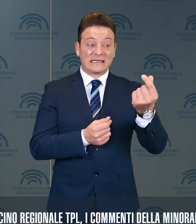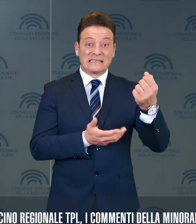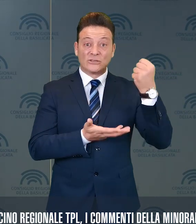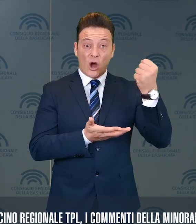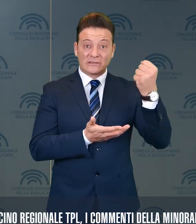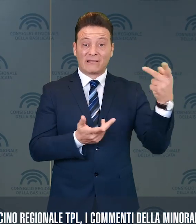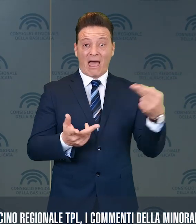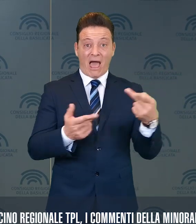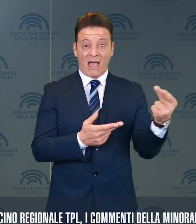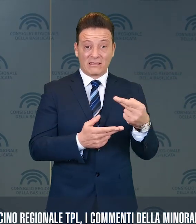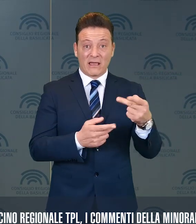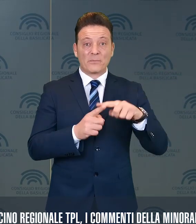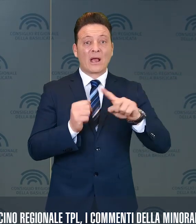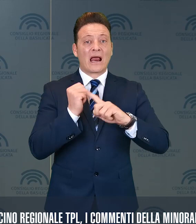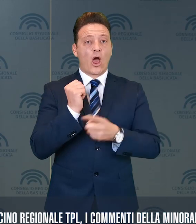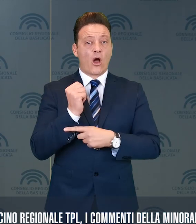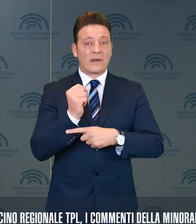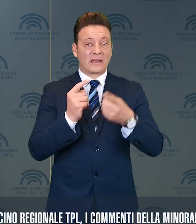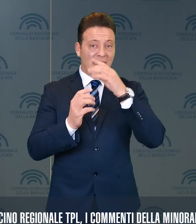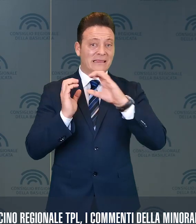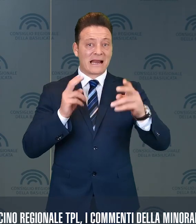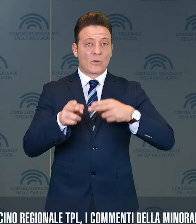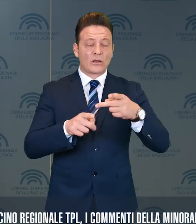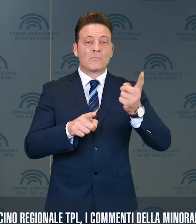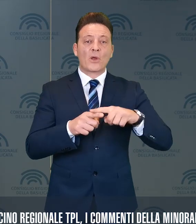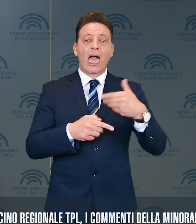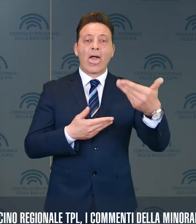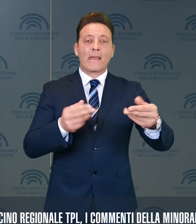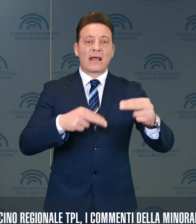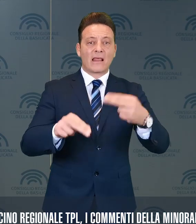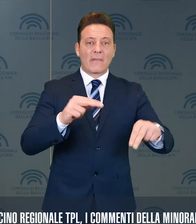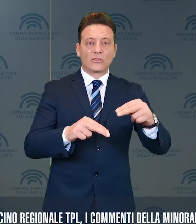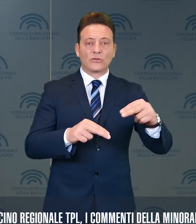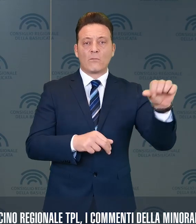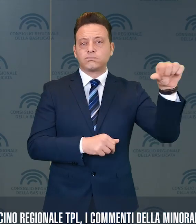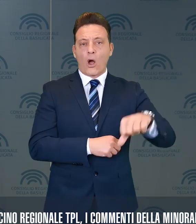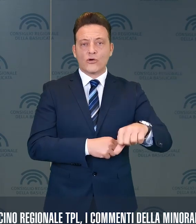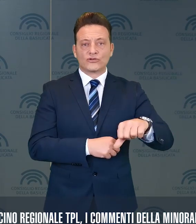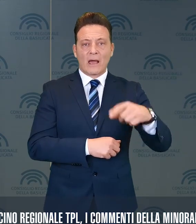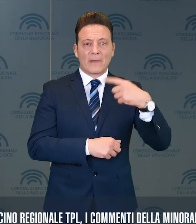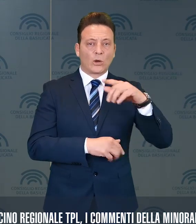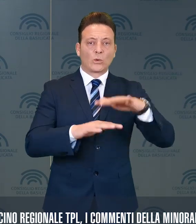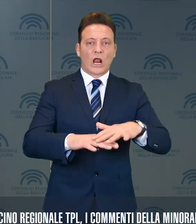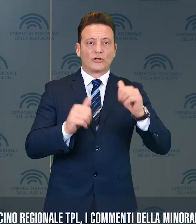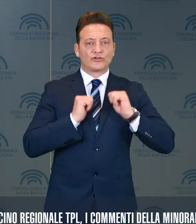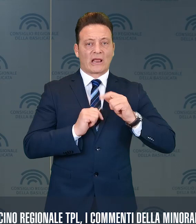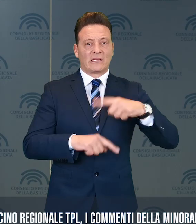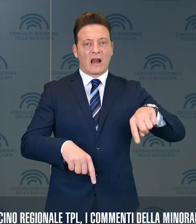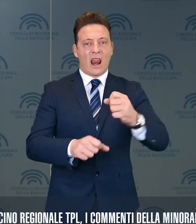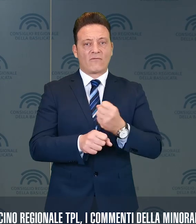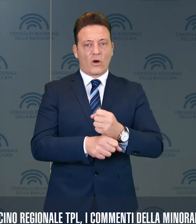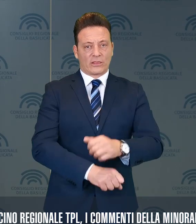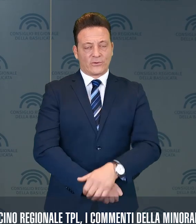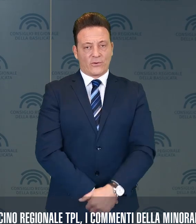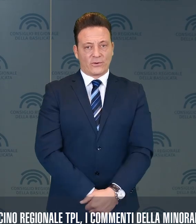e chilometri sui trasporti e bocce emendamenti a tutela di imprese lucane, cittadini e lavoratori.